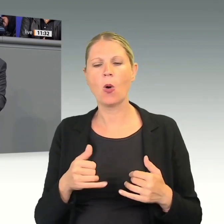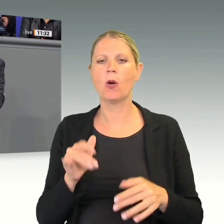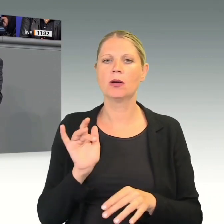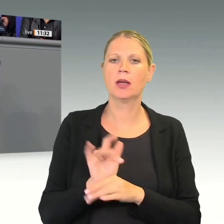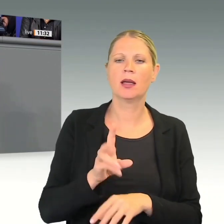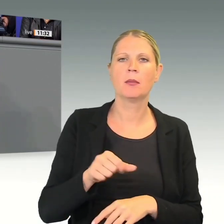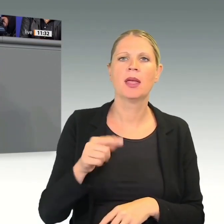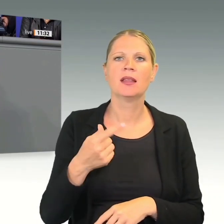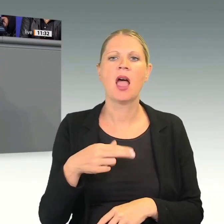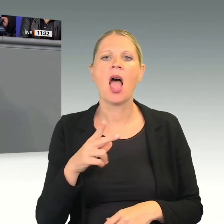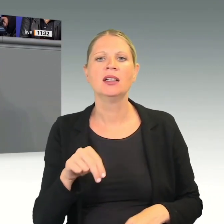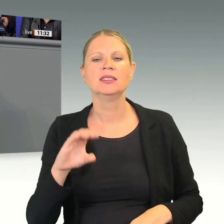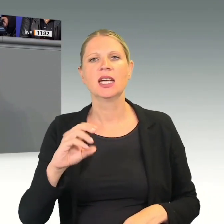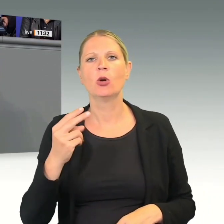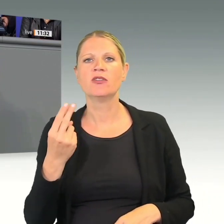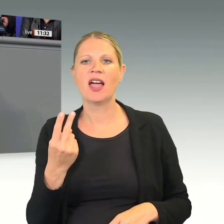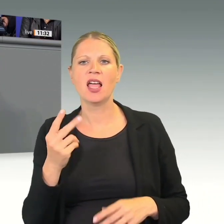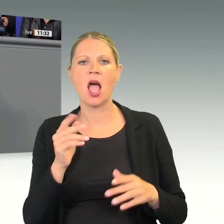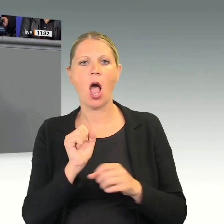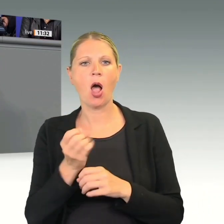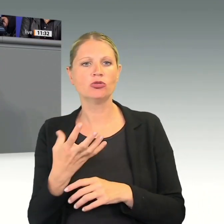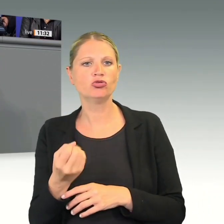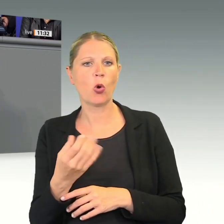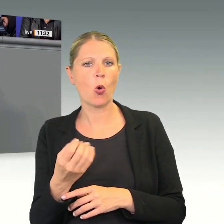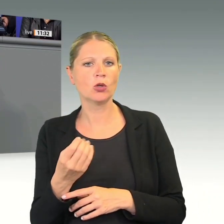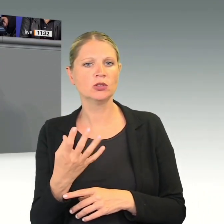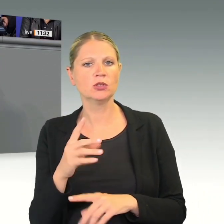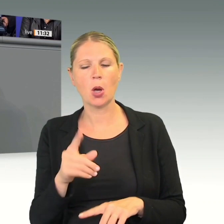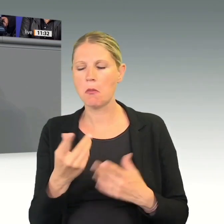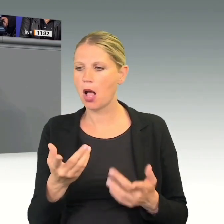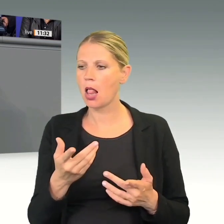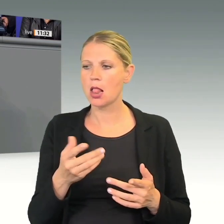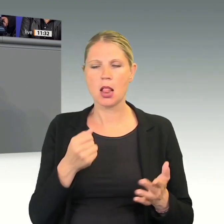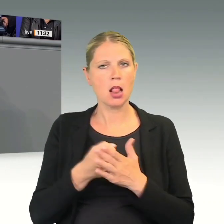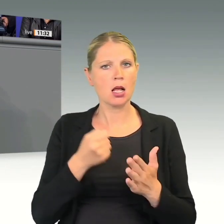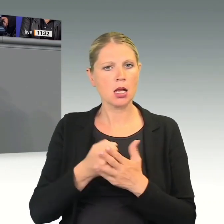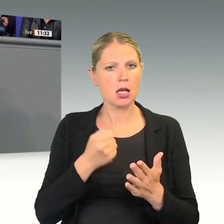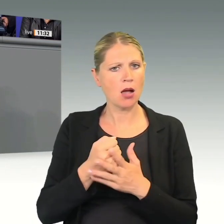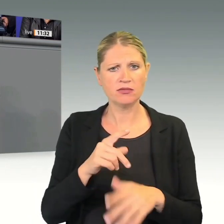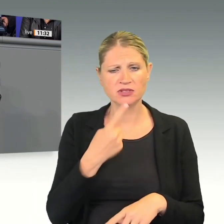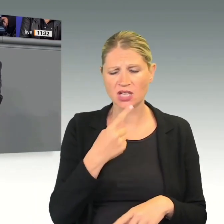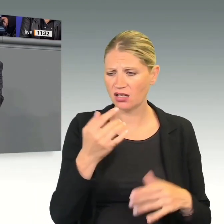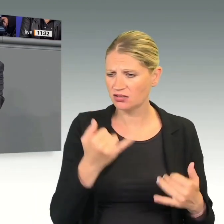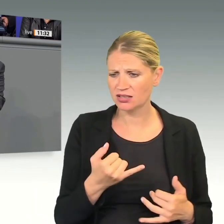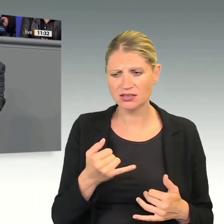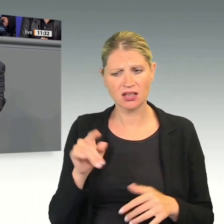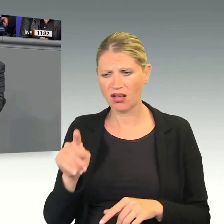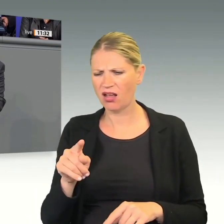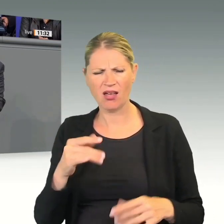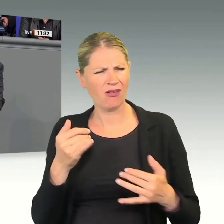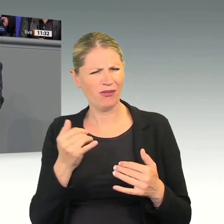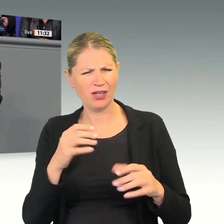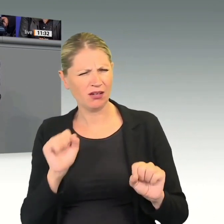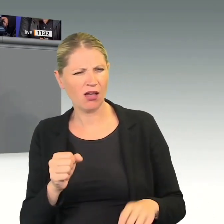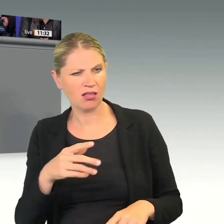gottlose Zivilreligion gefunden haben, es ist mit den Maßstäben der Vernunft und Aufklärung nicht in Einklang zu bringen,